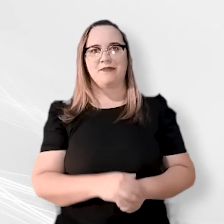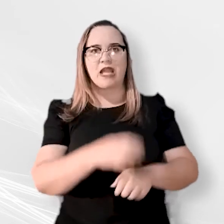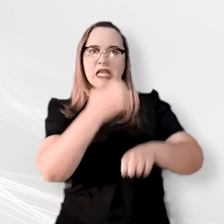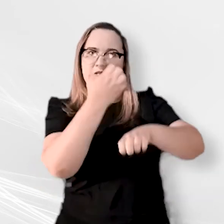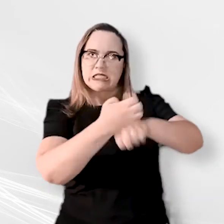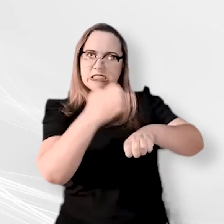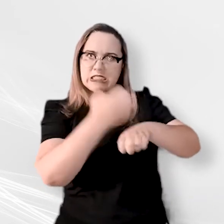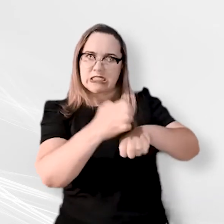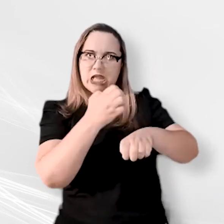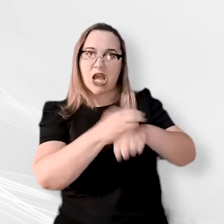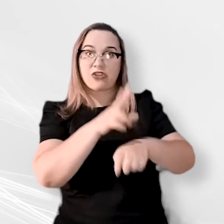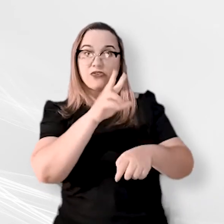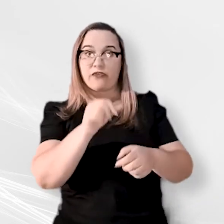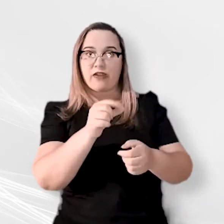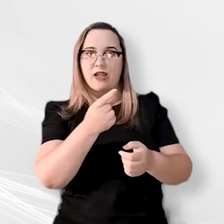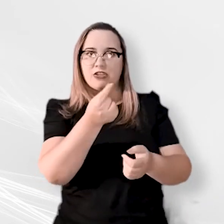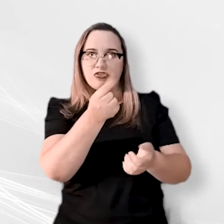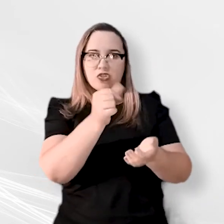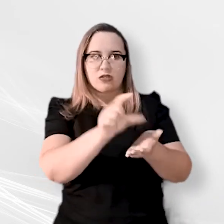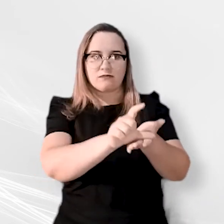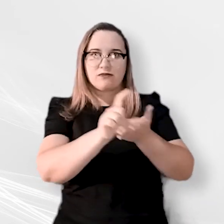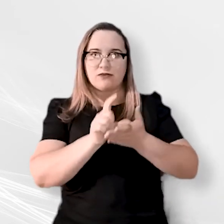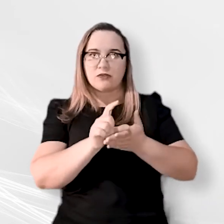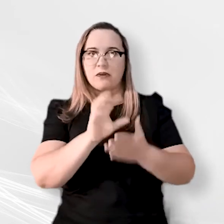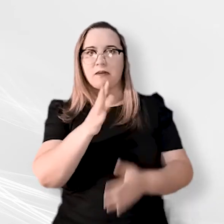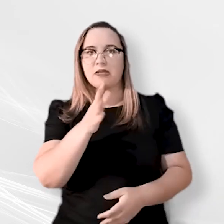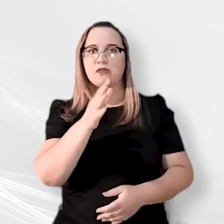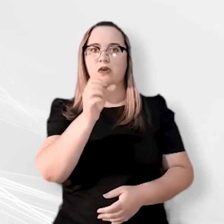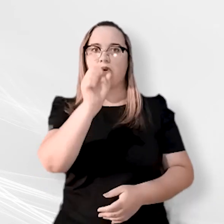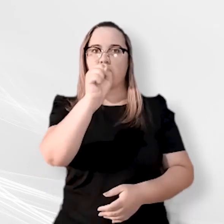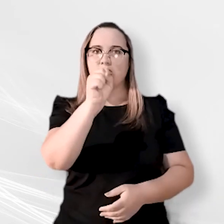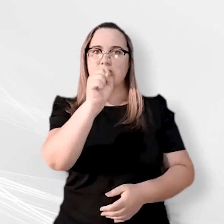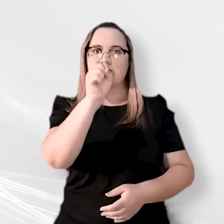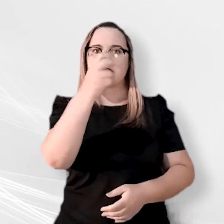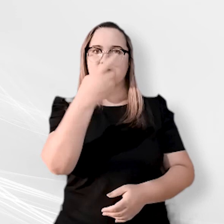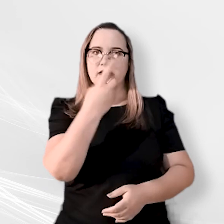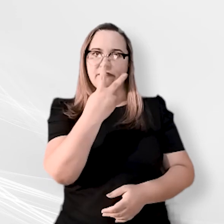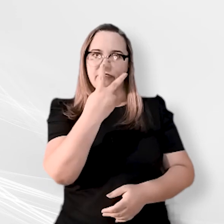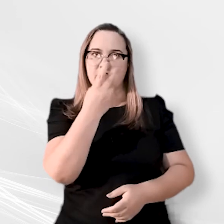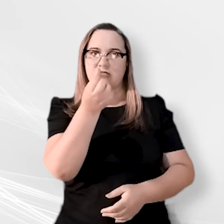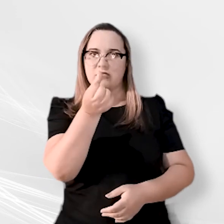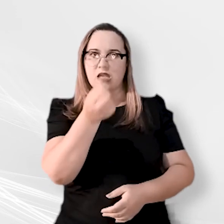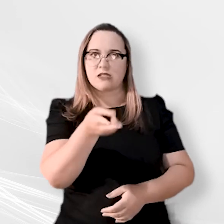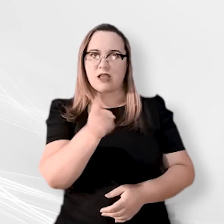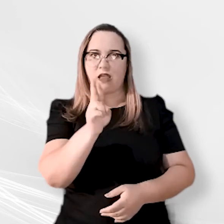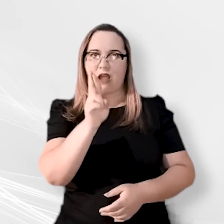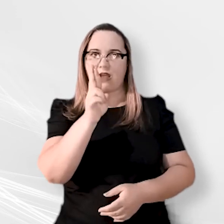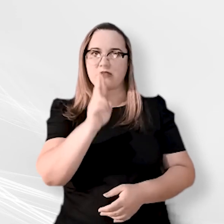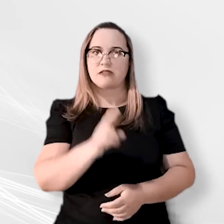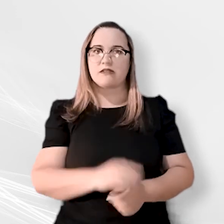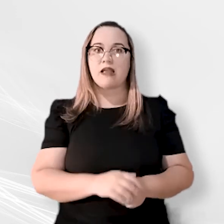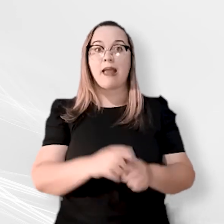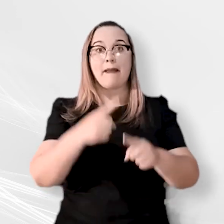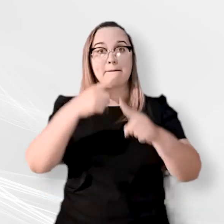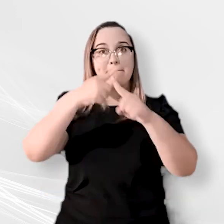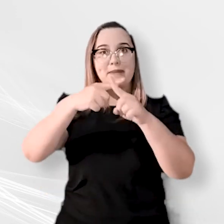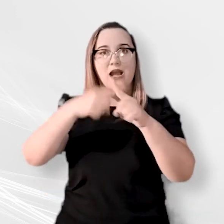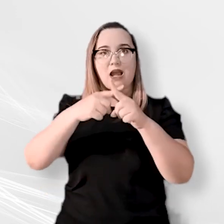denominada auxílio temporário no valor de R$ 826,35 por mês, mais o auxílio transporte de R